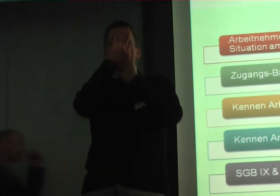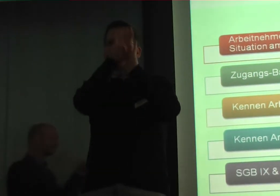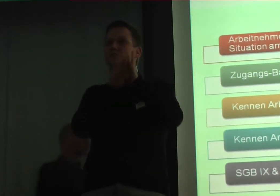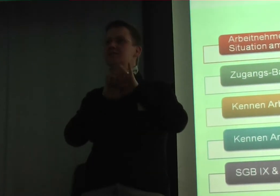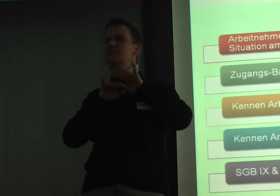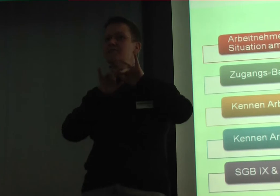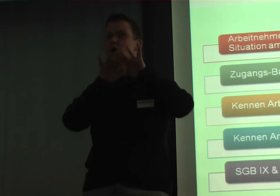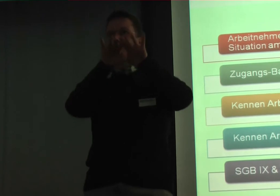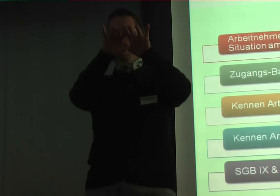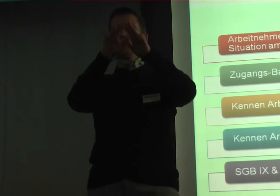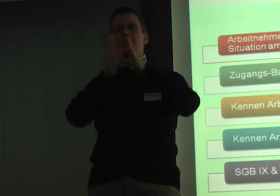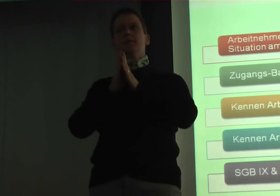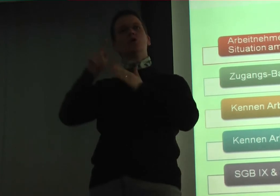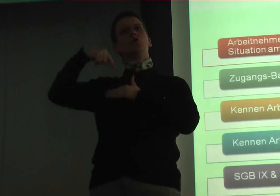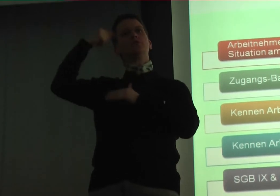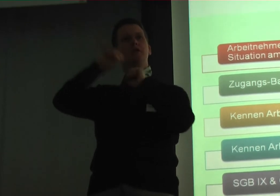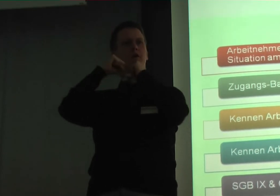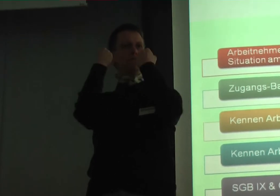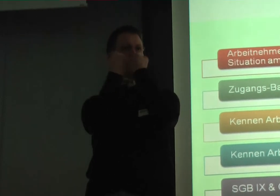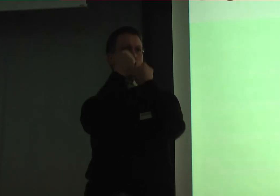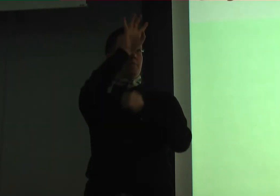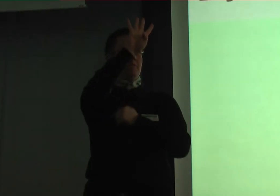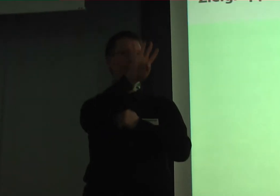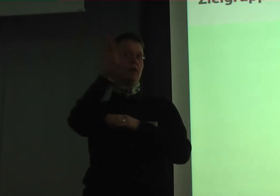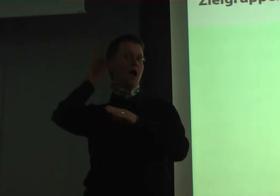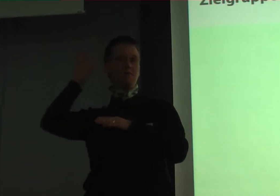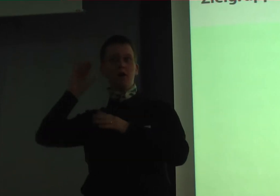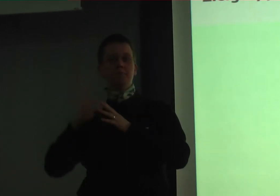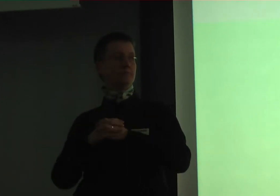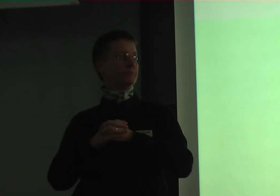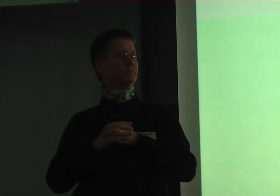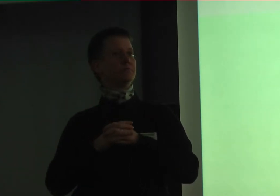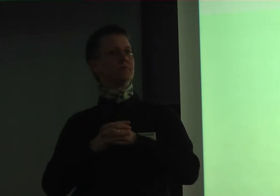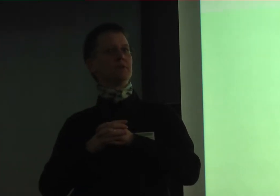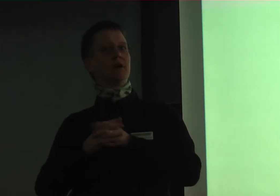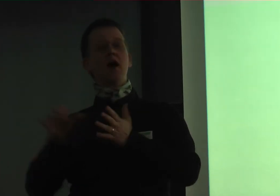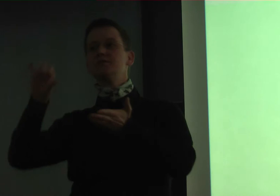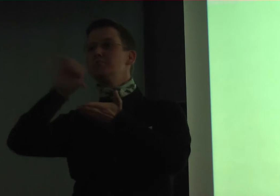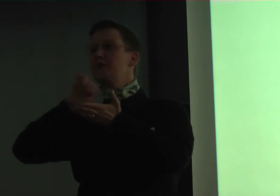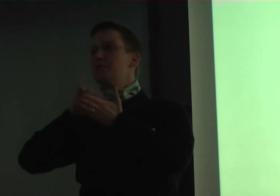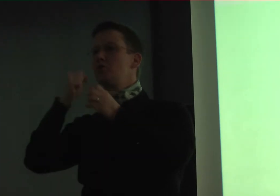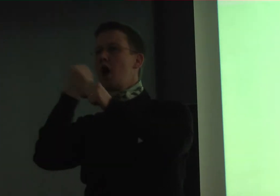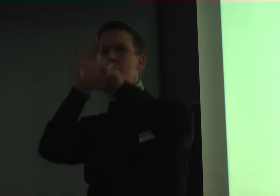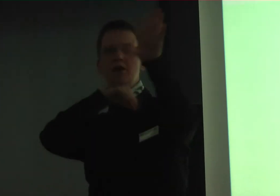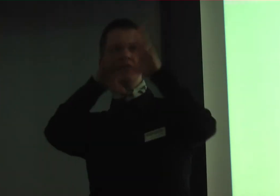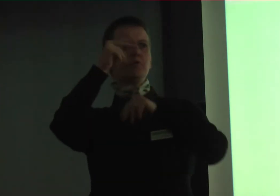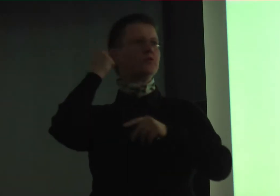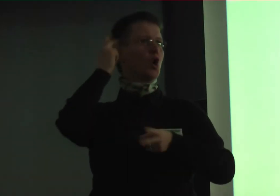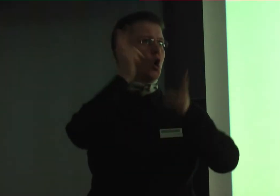Und darüber werden Sie dann im Forum 4 einiges erfahren. Im Mittelpunkt stehen Arbeitnehmer mit Hörschädigung, aber natürlich